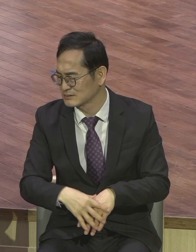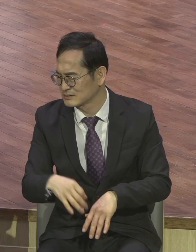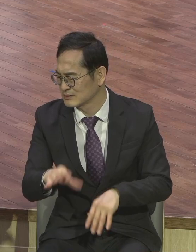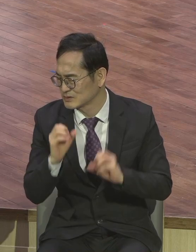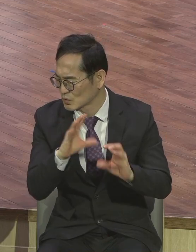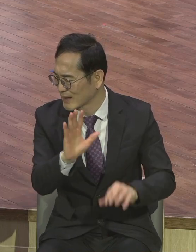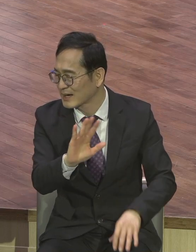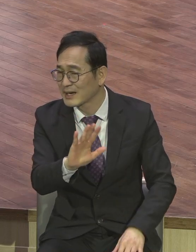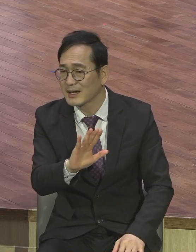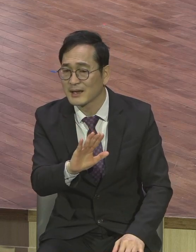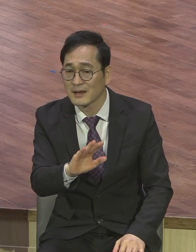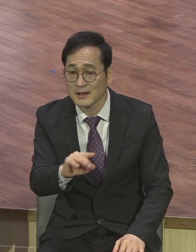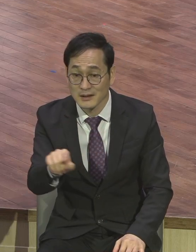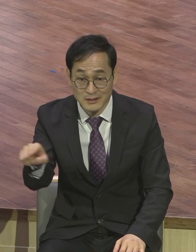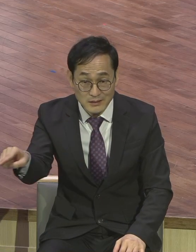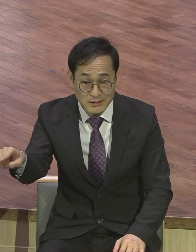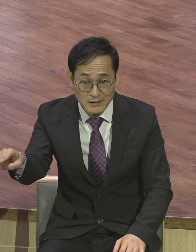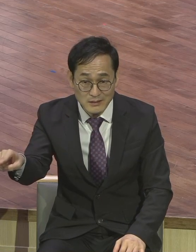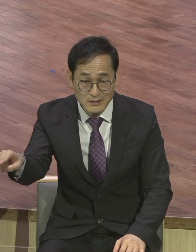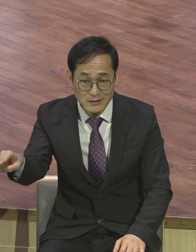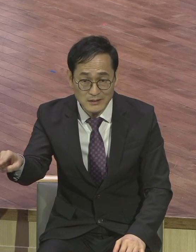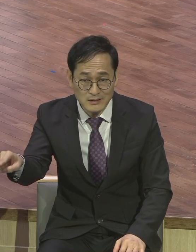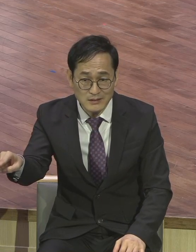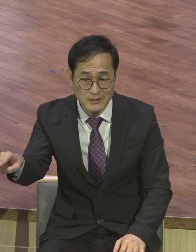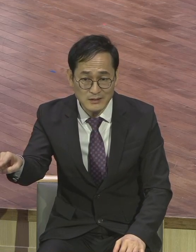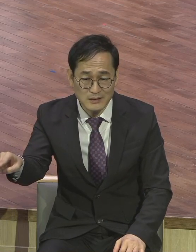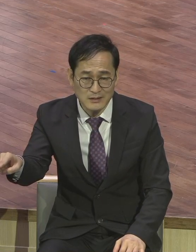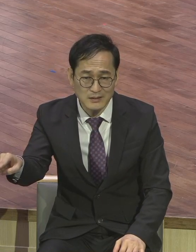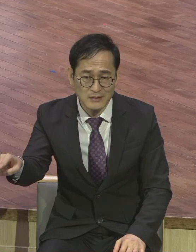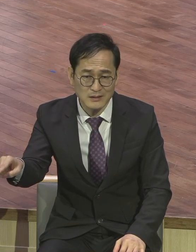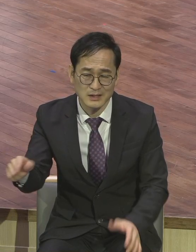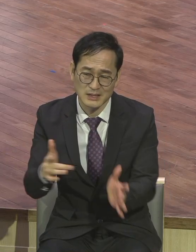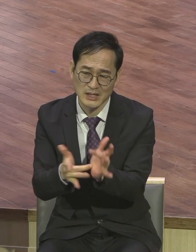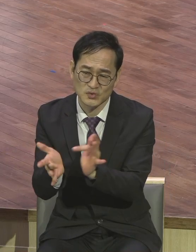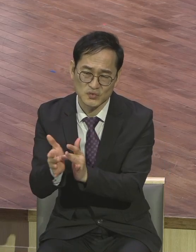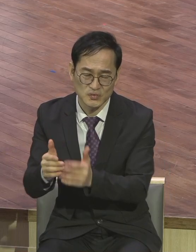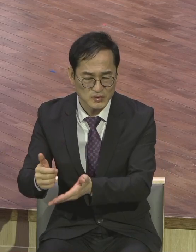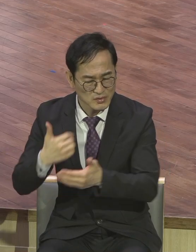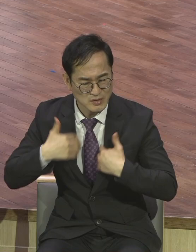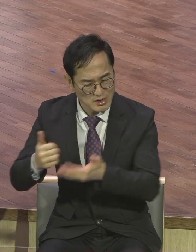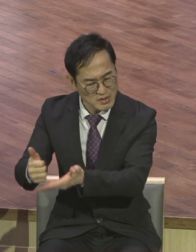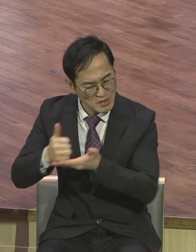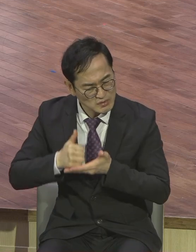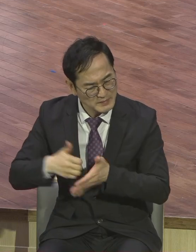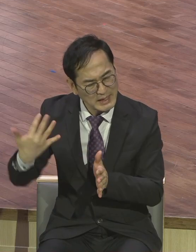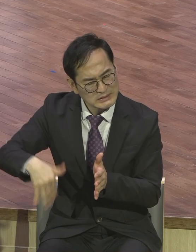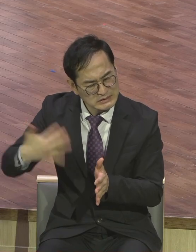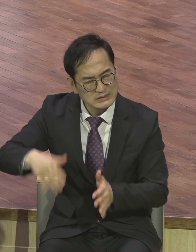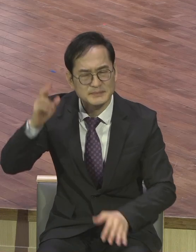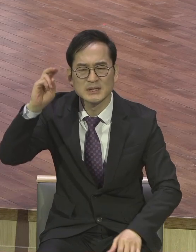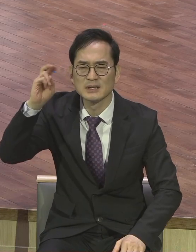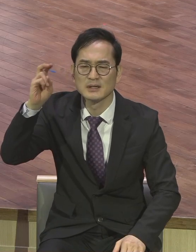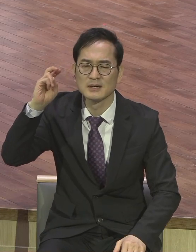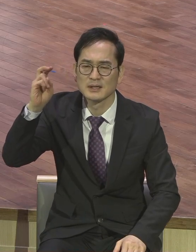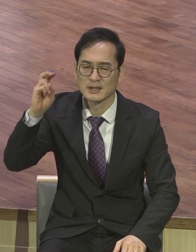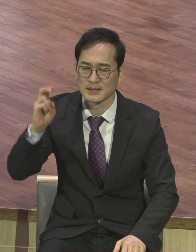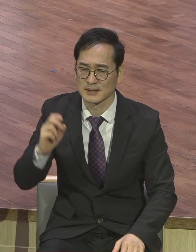그 사람은 다시 영접하시고 거듭나야 돼요. 성령의 사람은 그럴 수가 없습니다. 불신자 보면 그냥